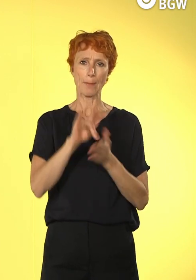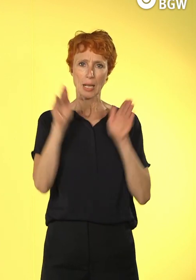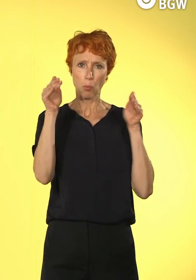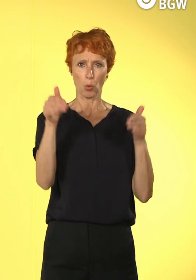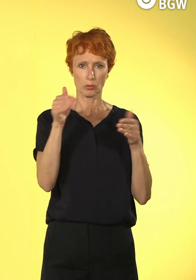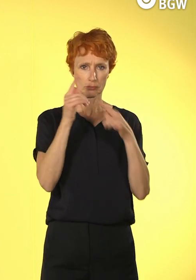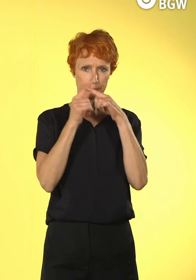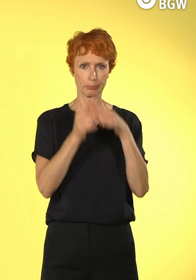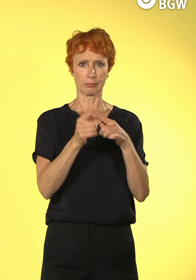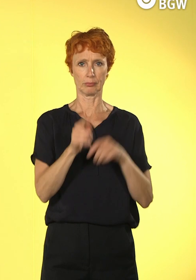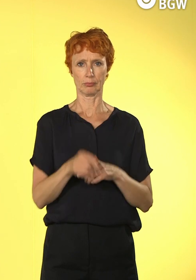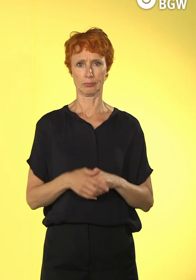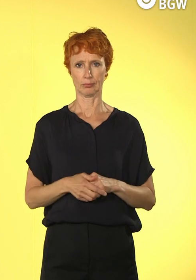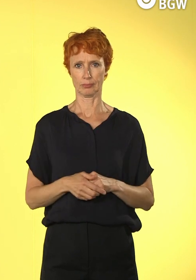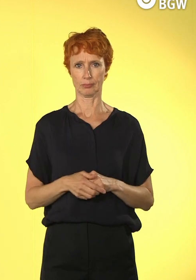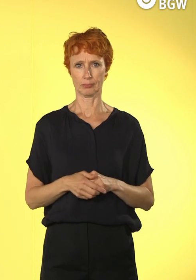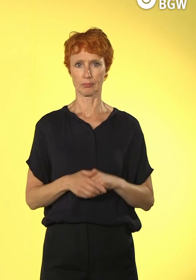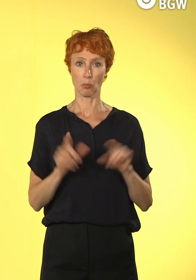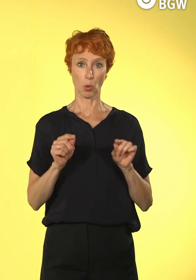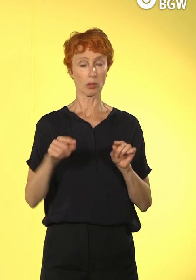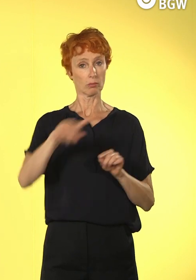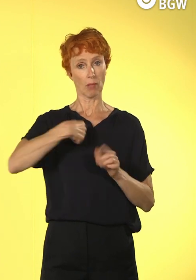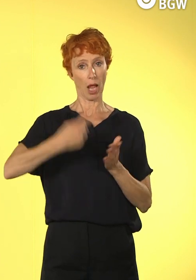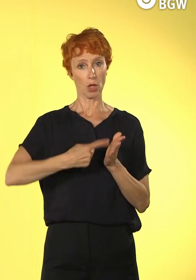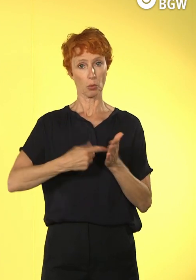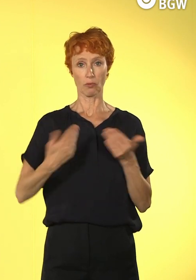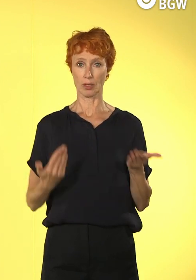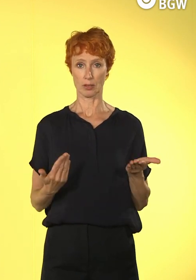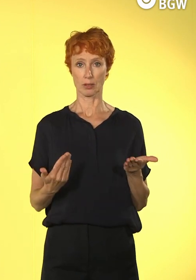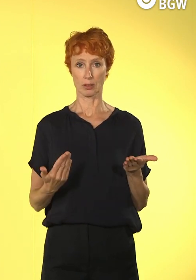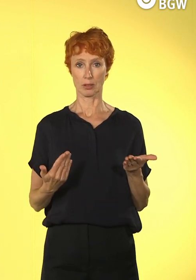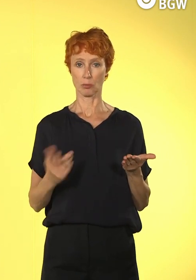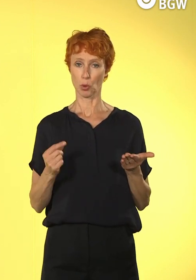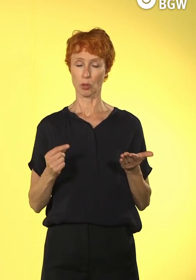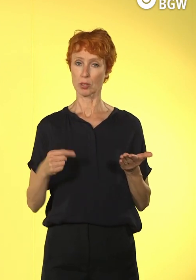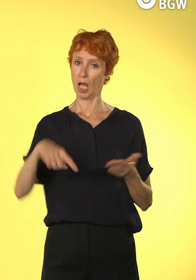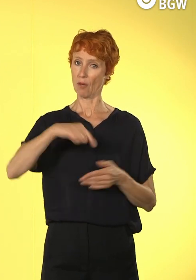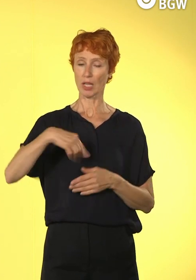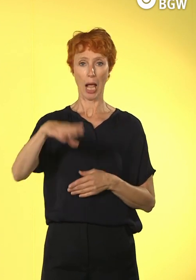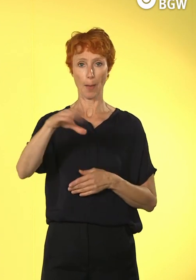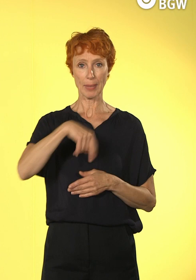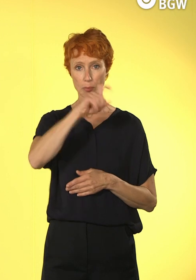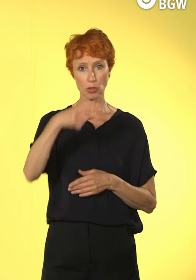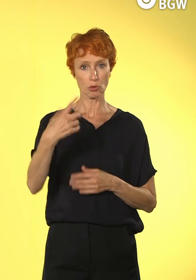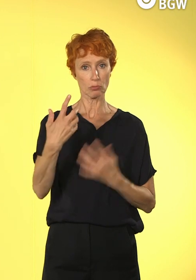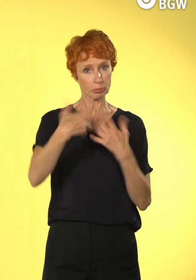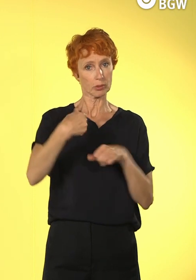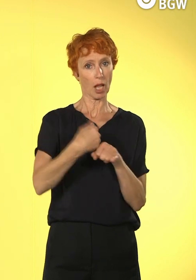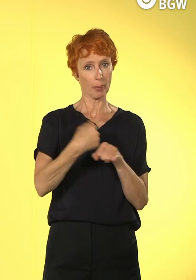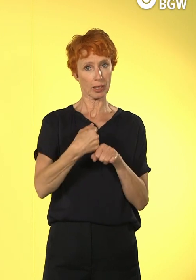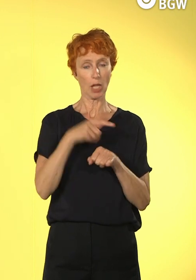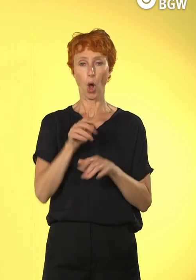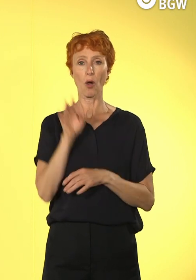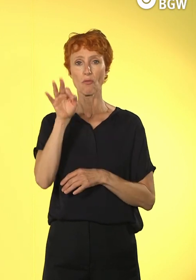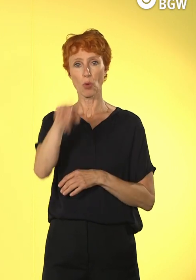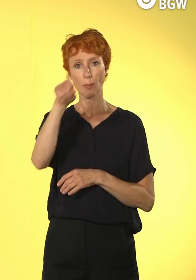heißt, unser Anspruch ist es ja, dass wir mit und für Menschen arbeiten. Und da gibt es dann